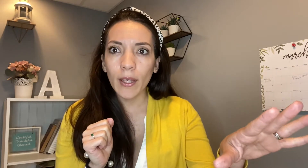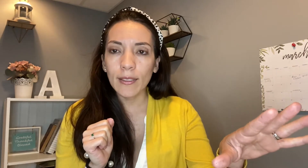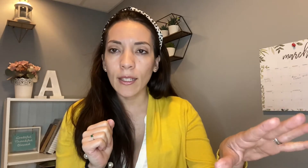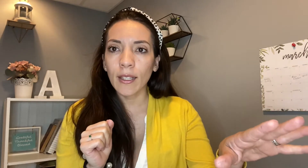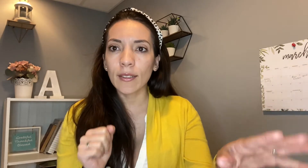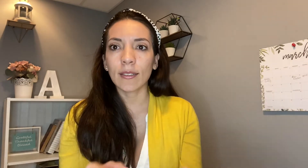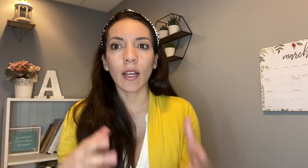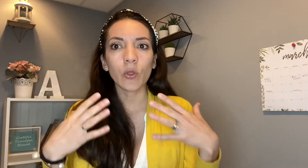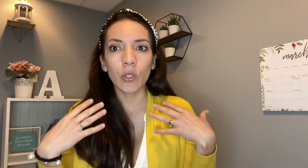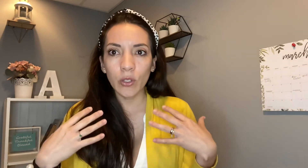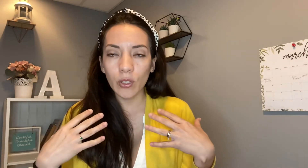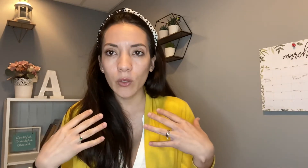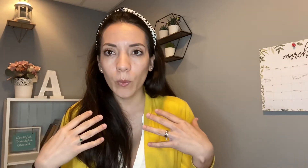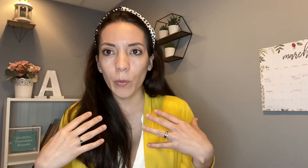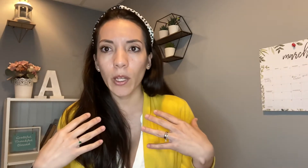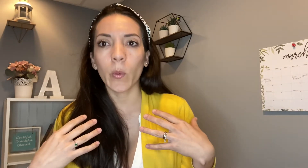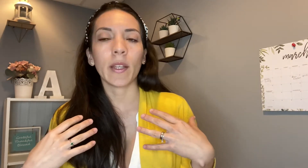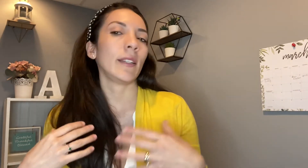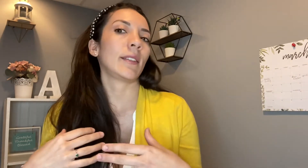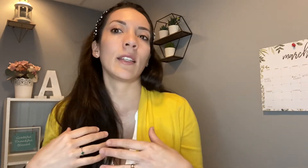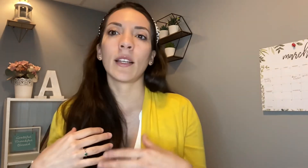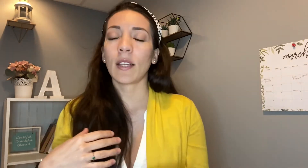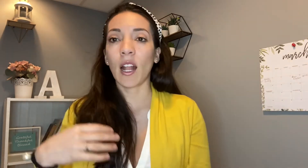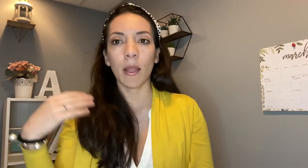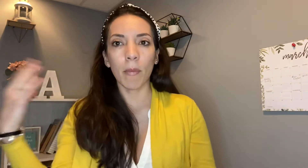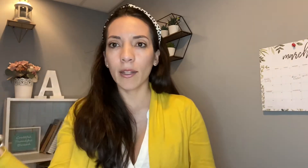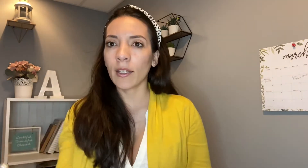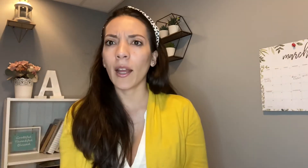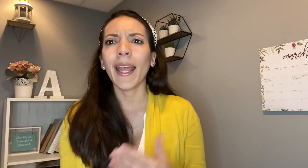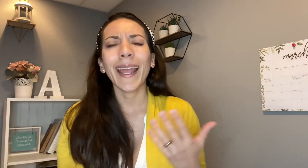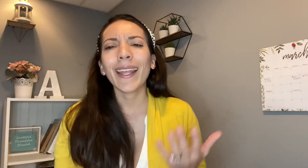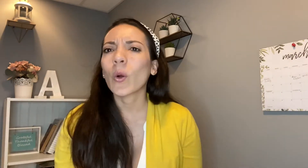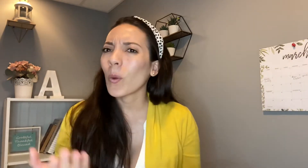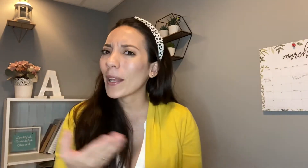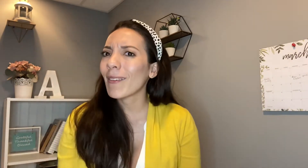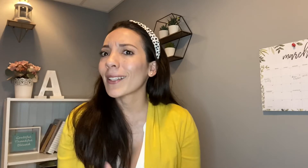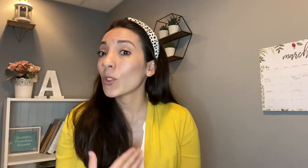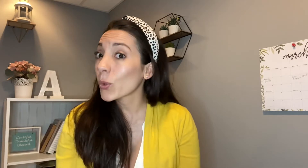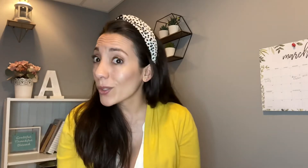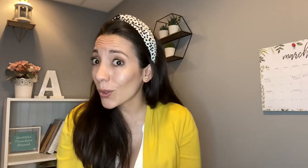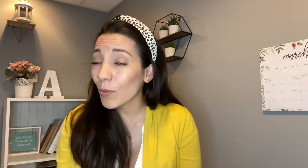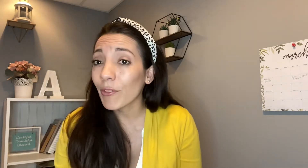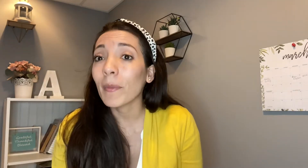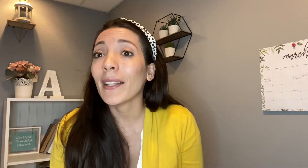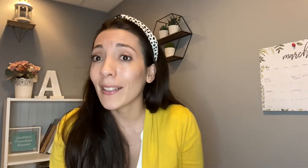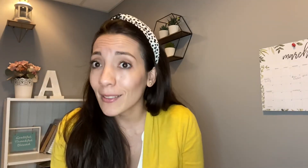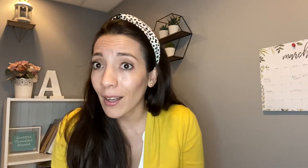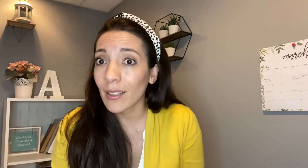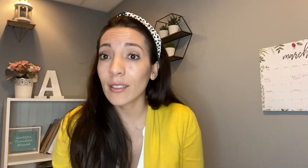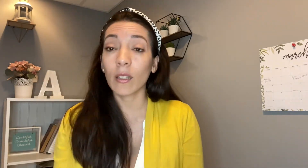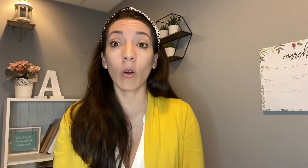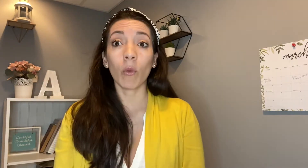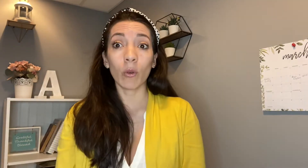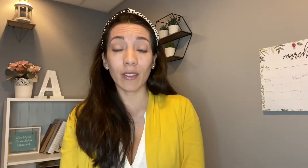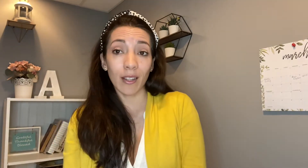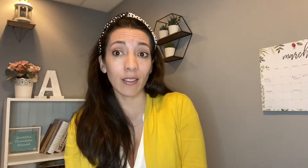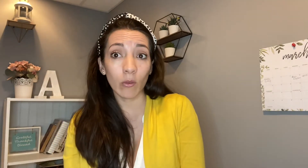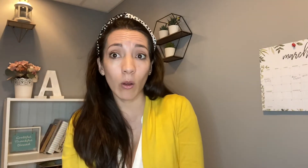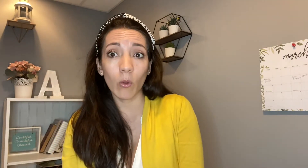de señas estados unidos tiene su propio lenguaje de señas alemania en colombia la verdad no estoy muy familiarizada como lo están haciendo ahora